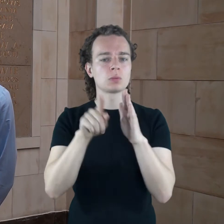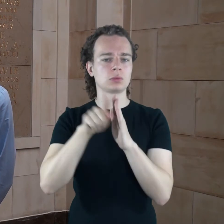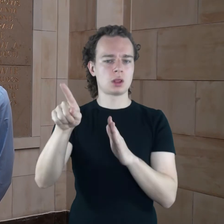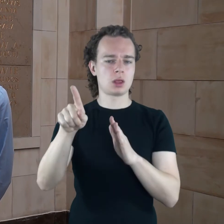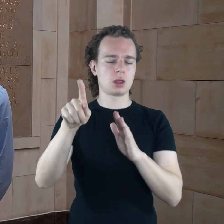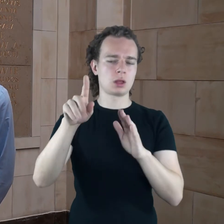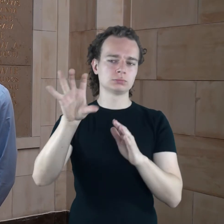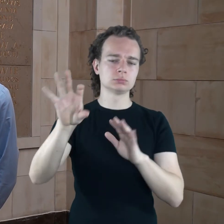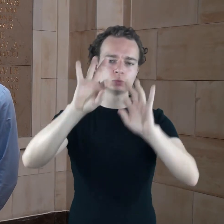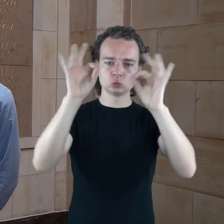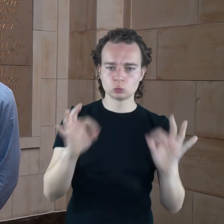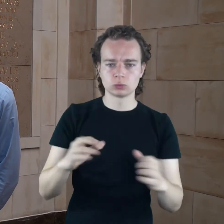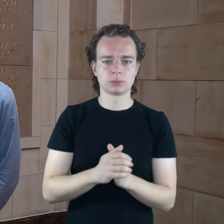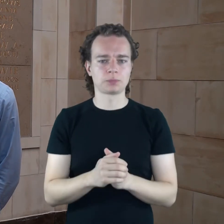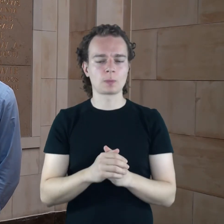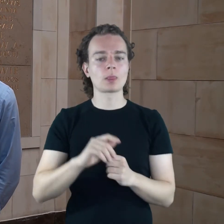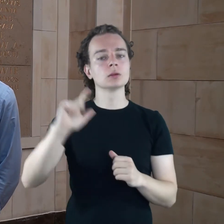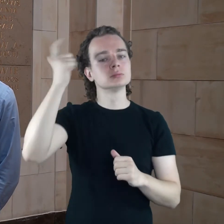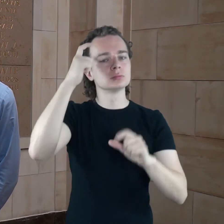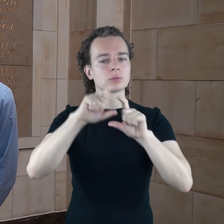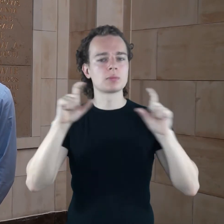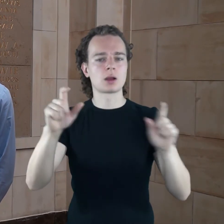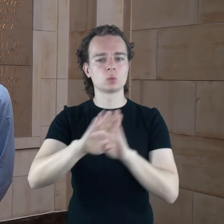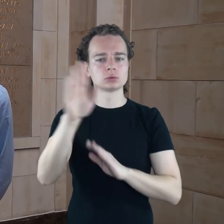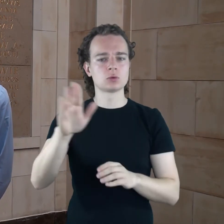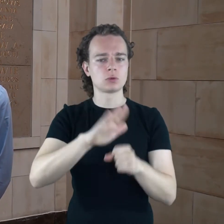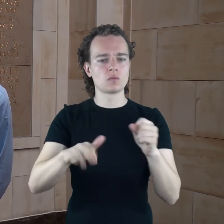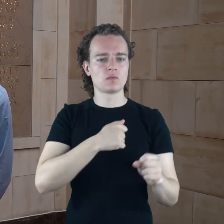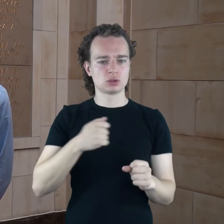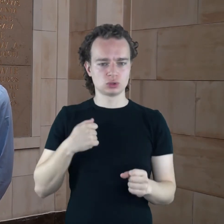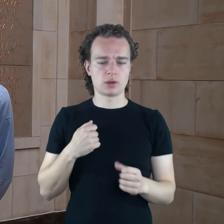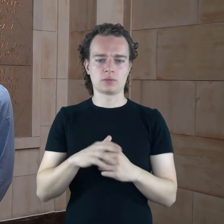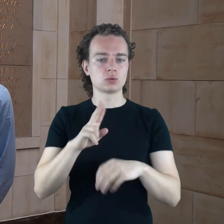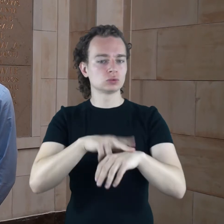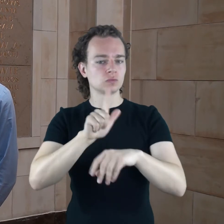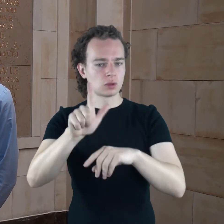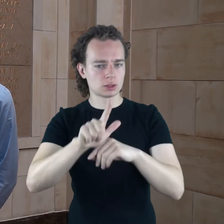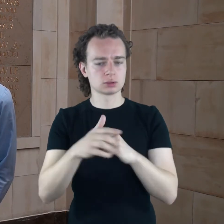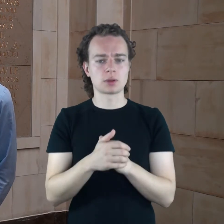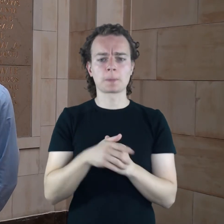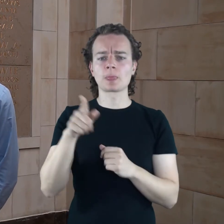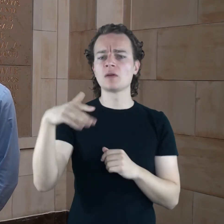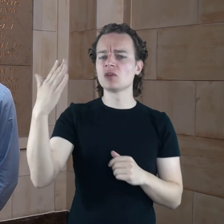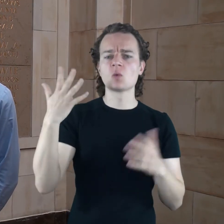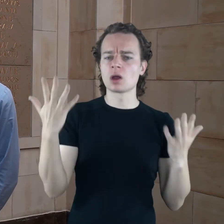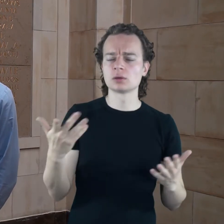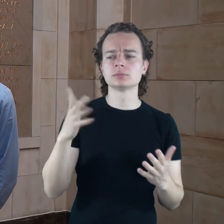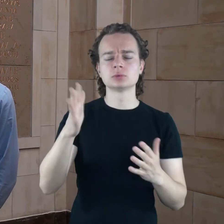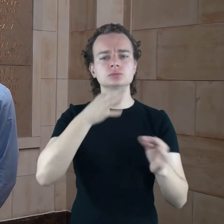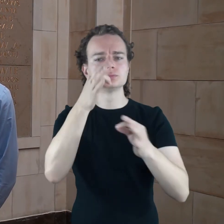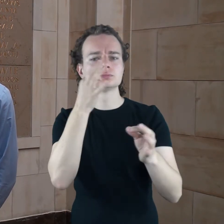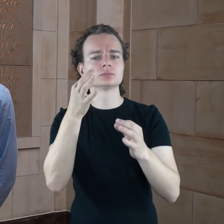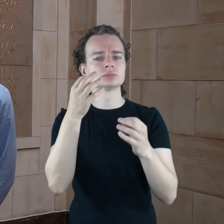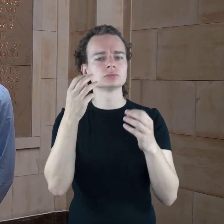dom dla sztuki w Gmach Mózeum Narodowego w Warszawie o godzinie 12. I on przybliży właśnie podstawową problematykę,